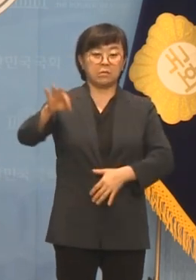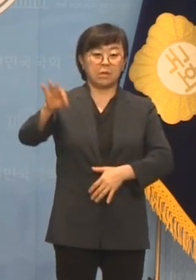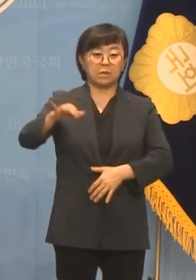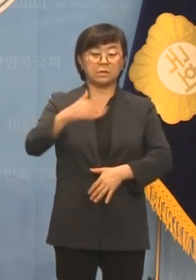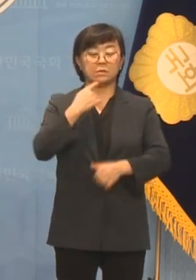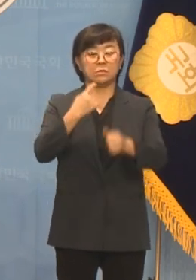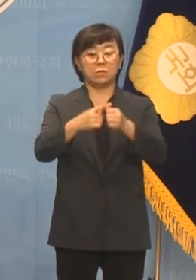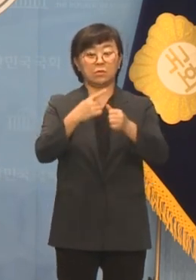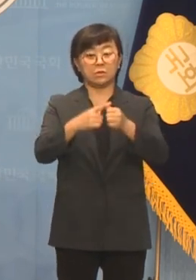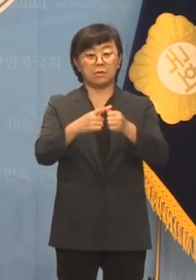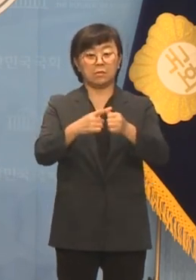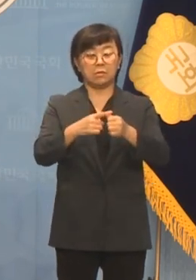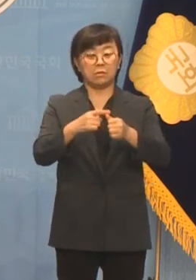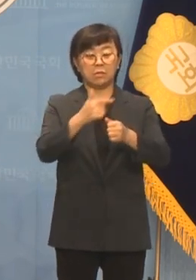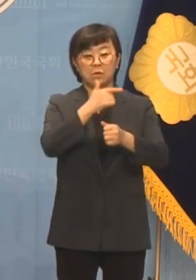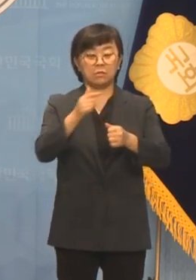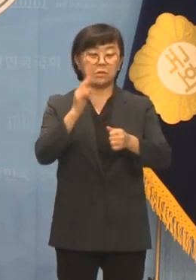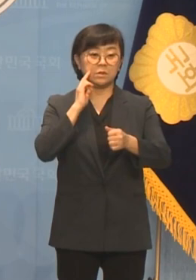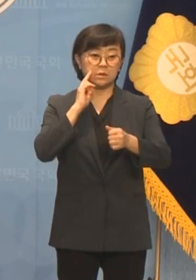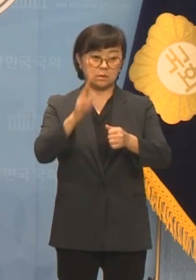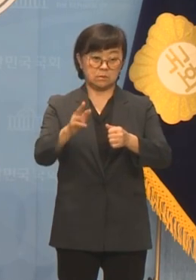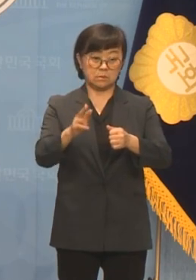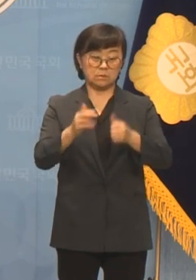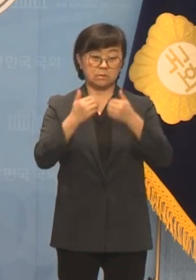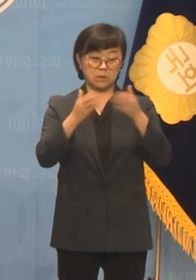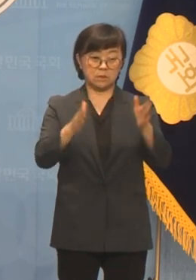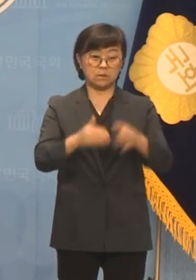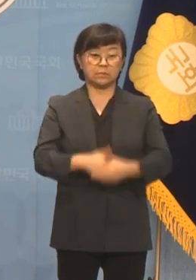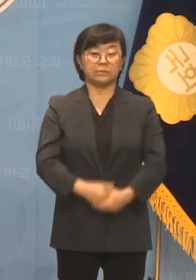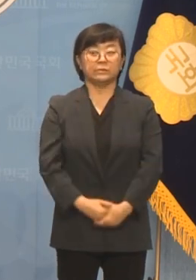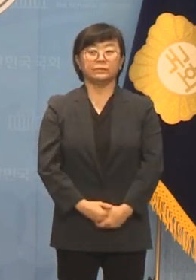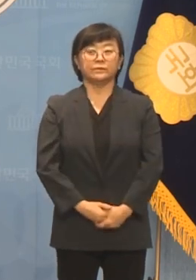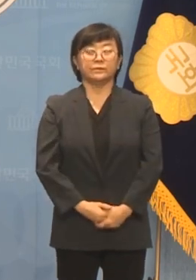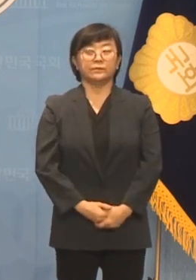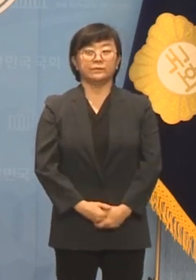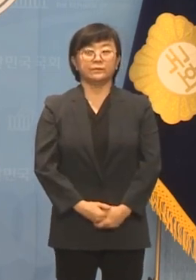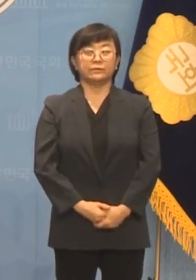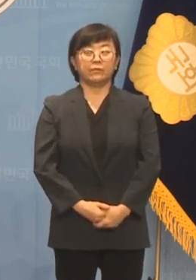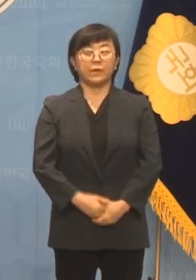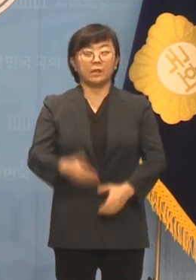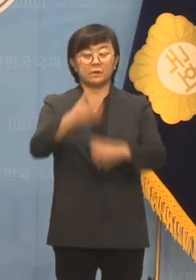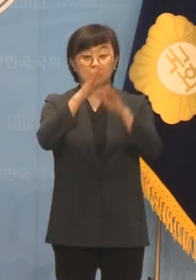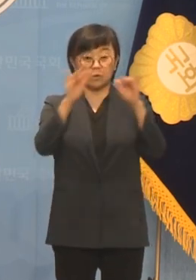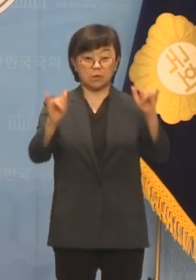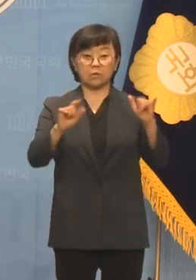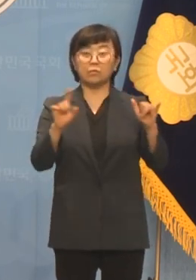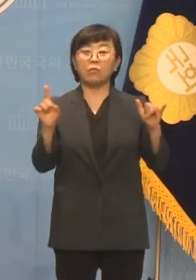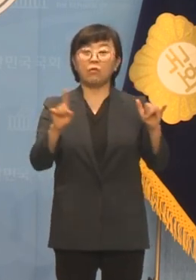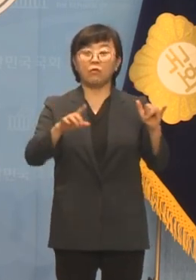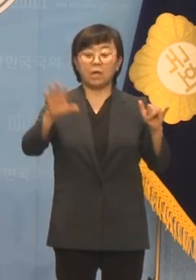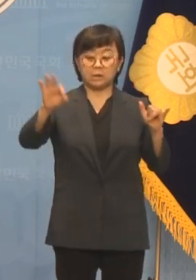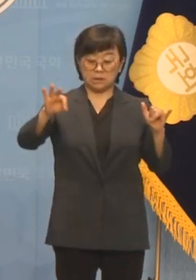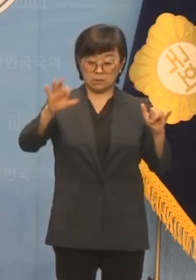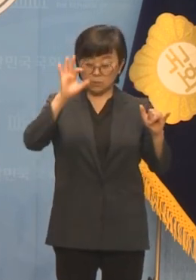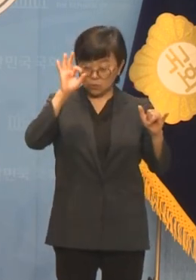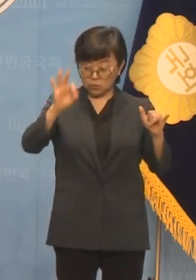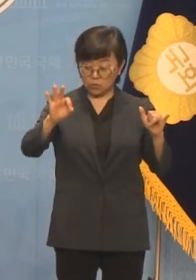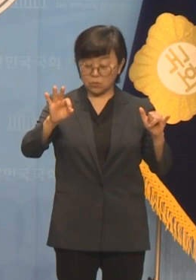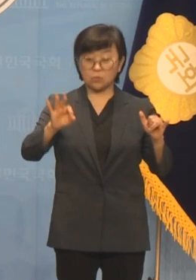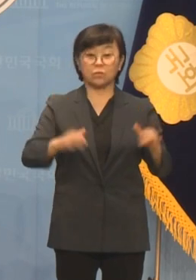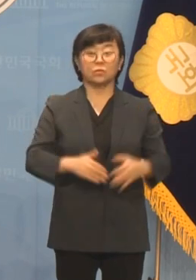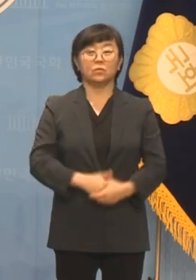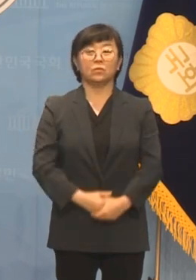욕설을 서슴지 않는 수준에 이르렀습니다. 대체 청년을 얼마나 우습게 여기는